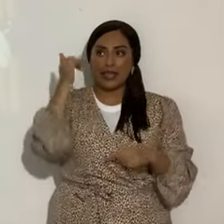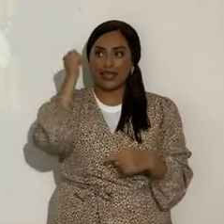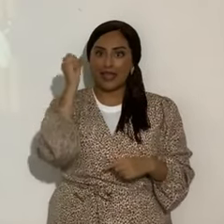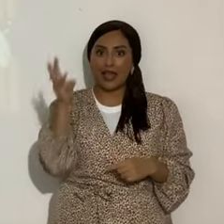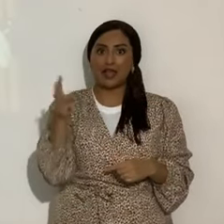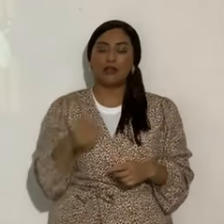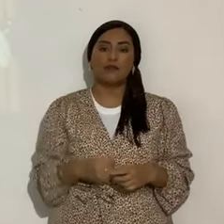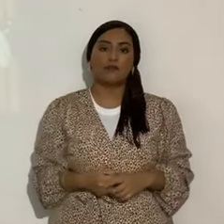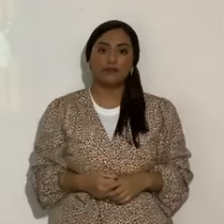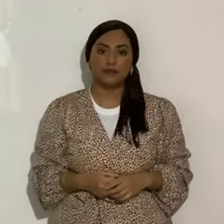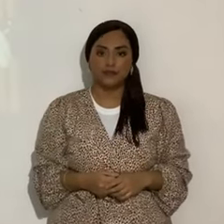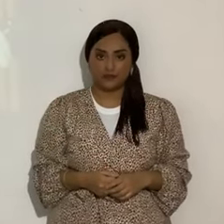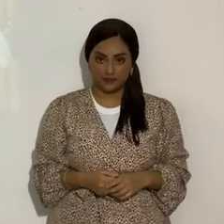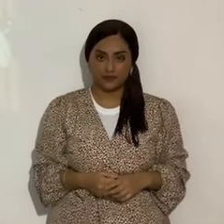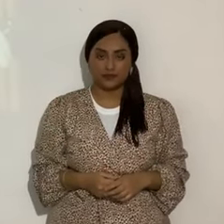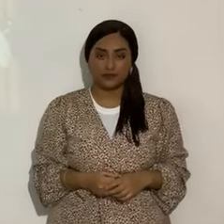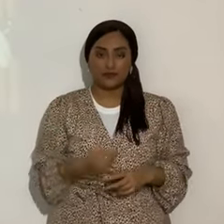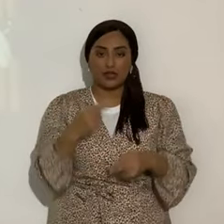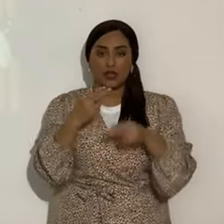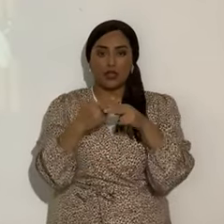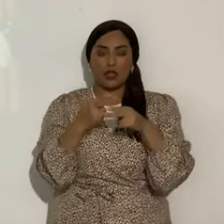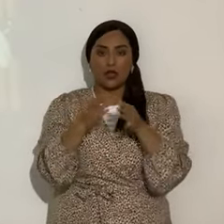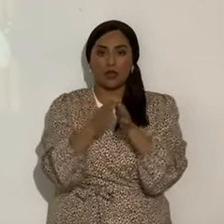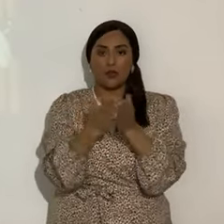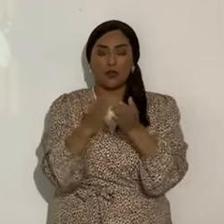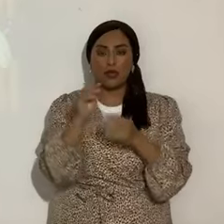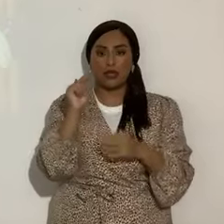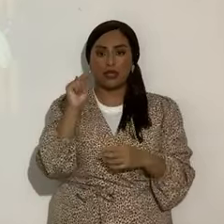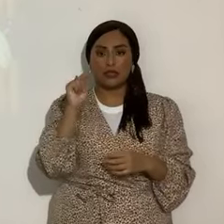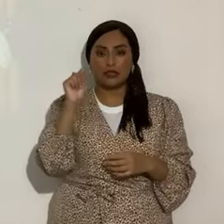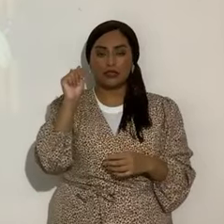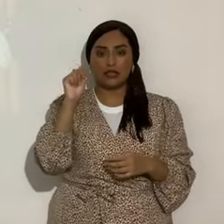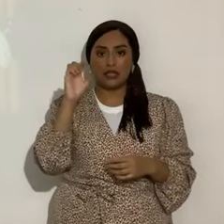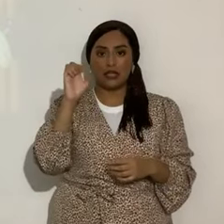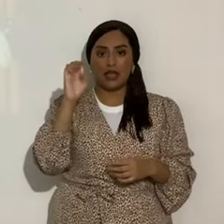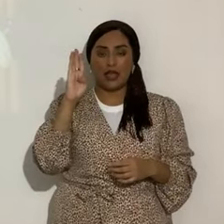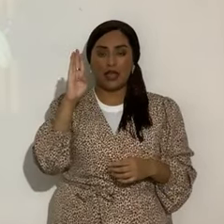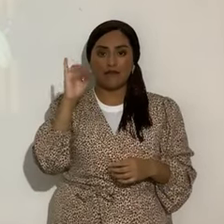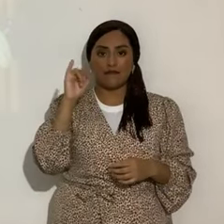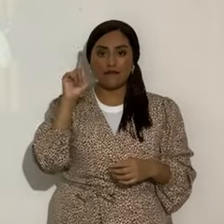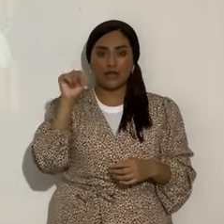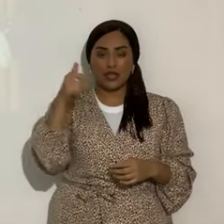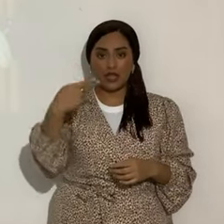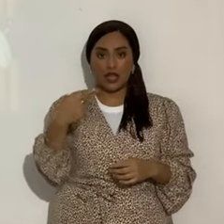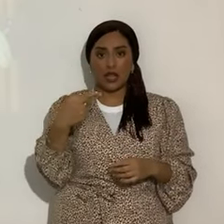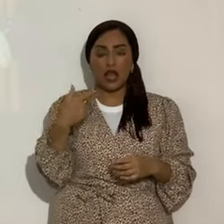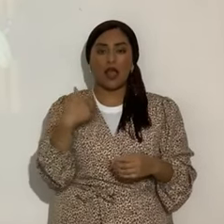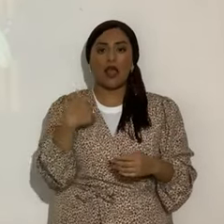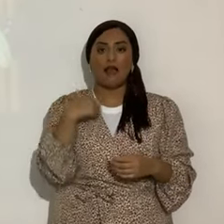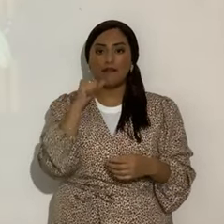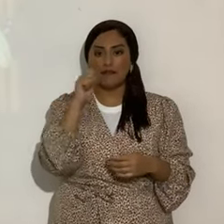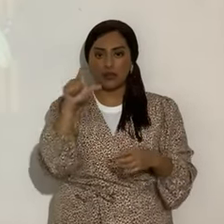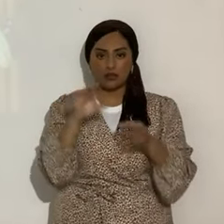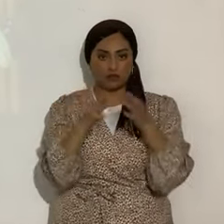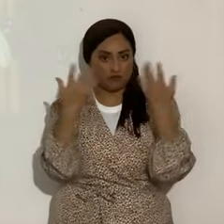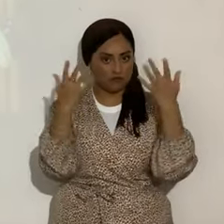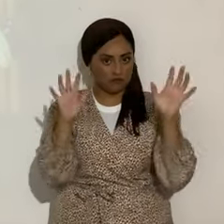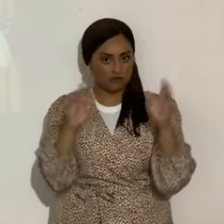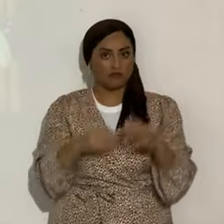¿sí? Por eso descarguen un libro que se llama Tevilá, o vean el video de Tevilá. Está en español y otros idiomas, ¿de acuerdo?